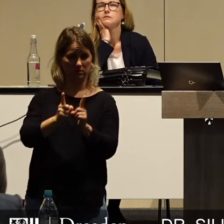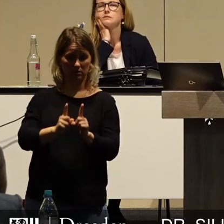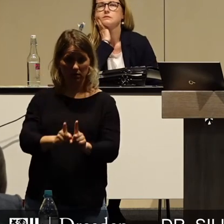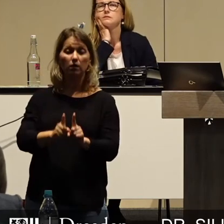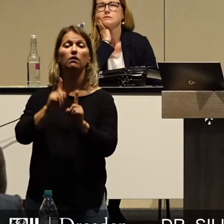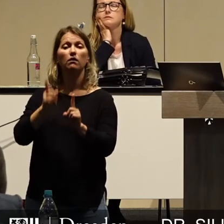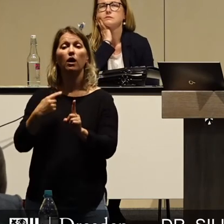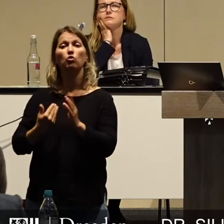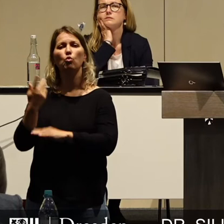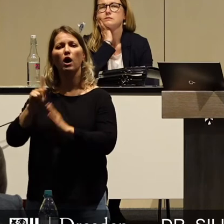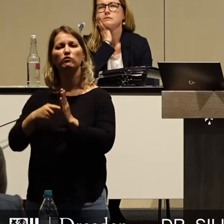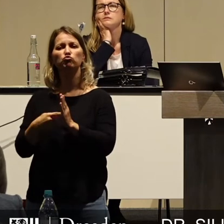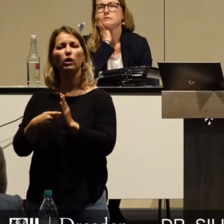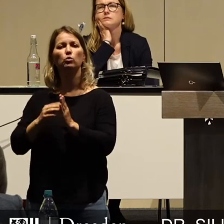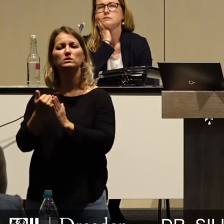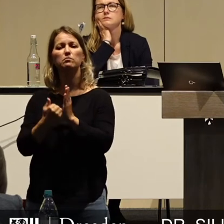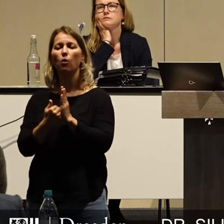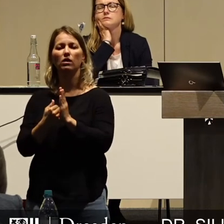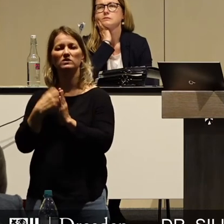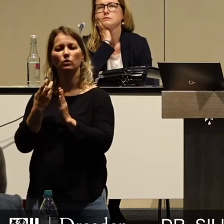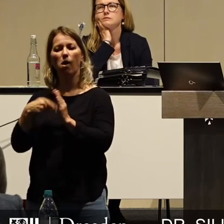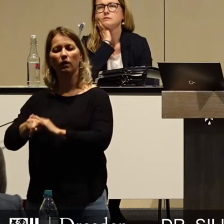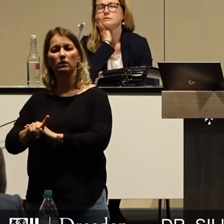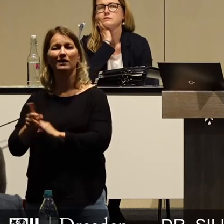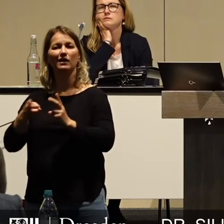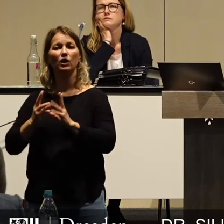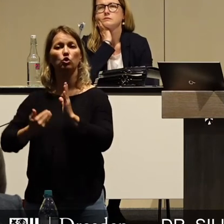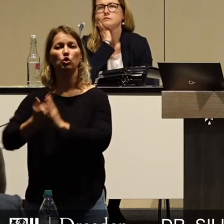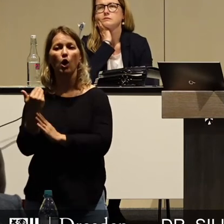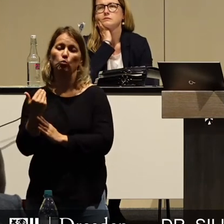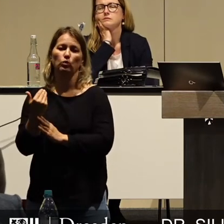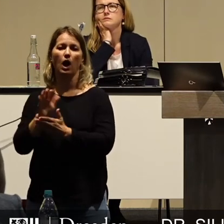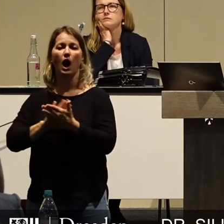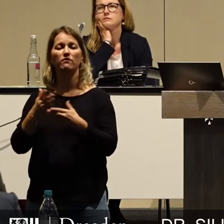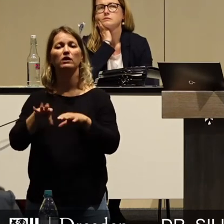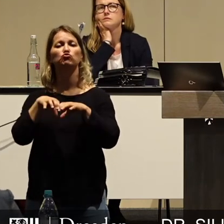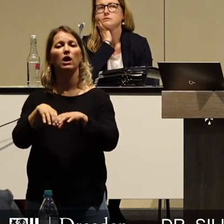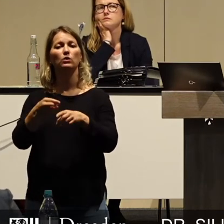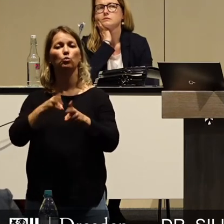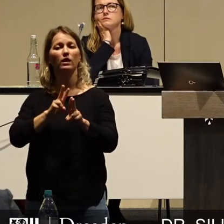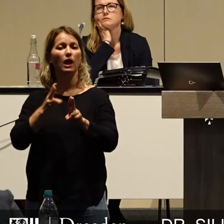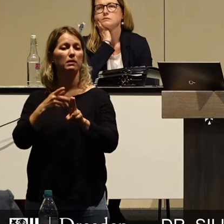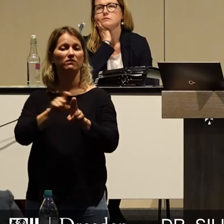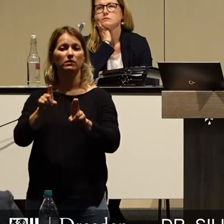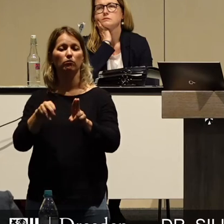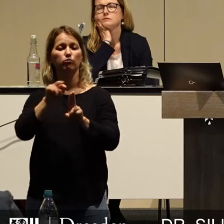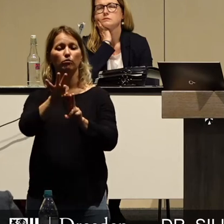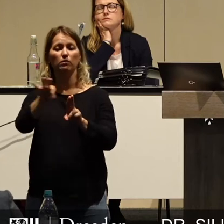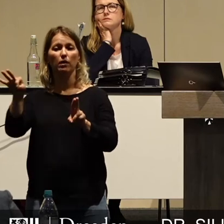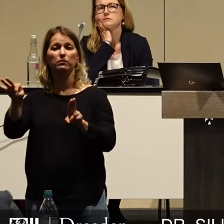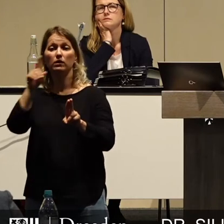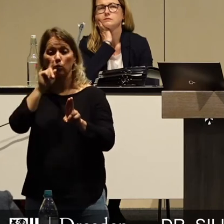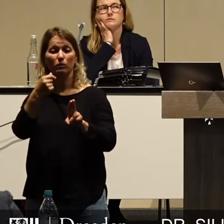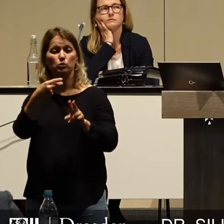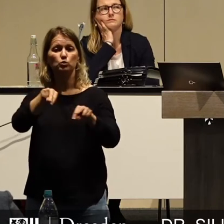unserer Hauptsatzung umgangen werden soll, indem die neuen Kredite einfach in städtische Unternehmen ausgelagert werden. Zurückzahlen müssen wir